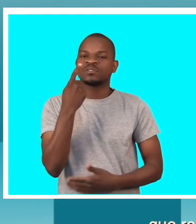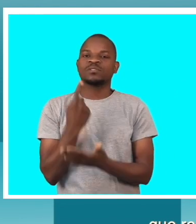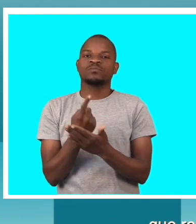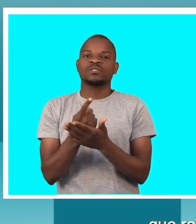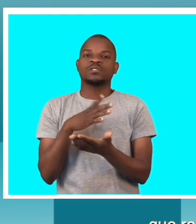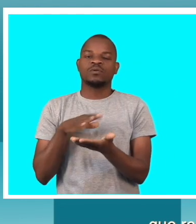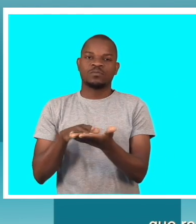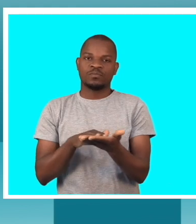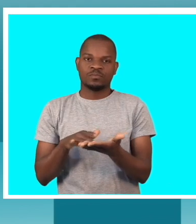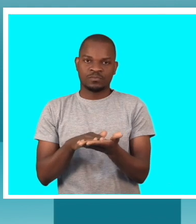rótulo em braile.